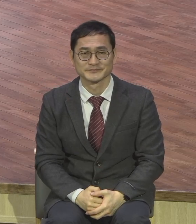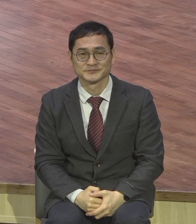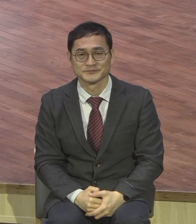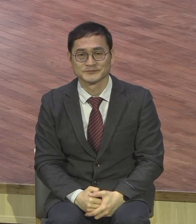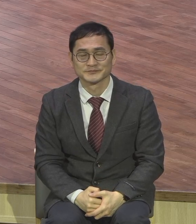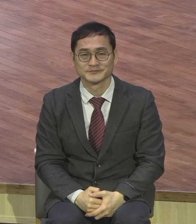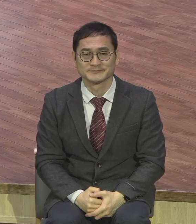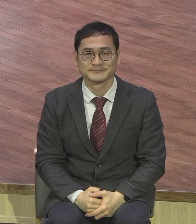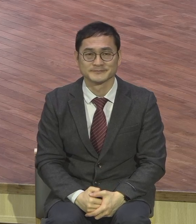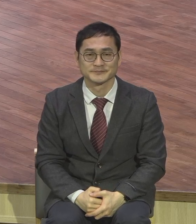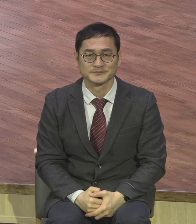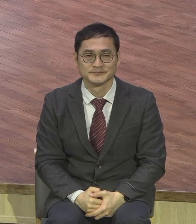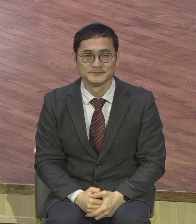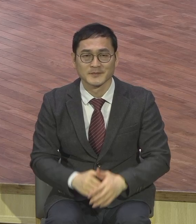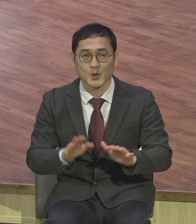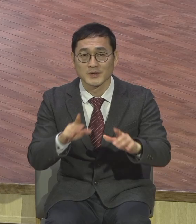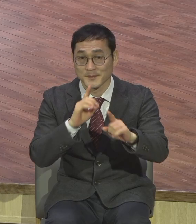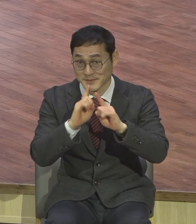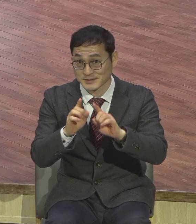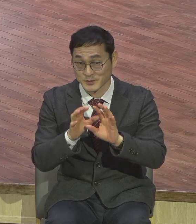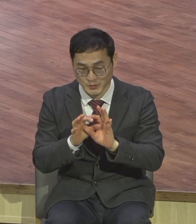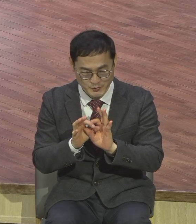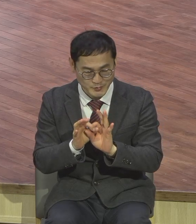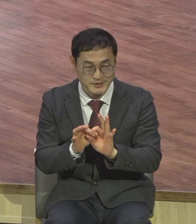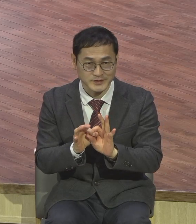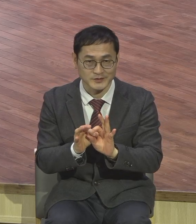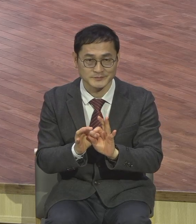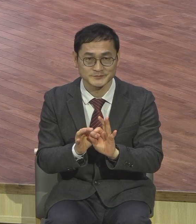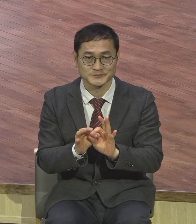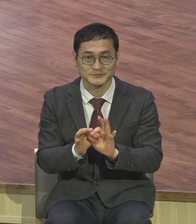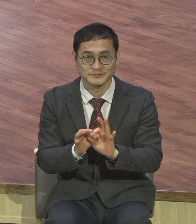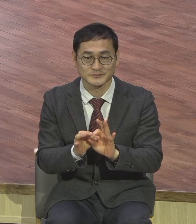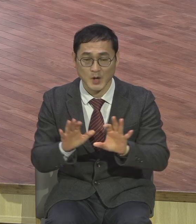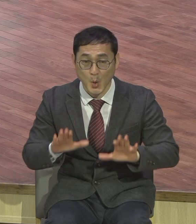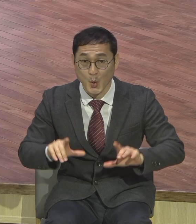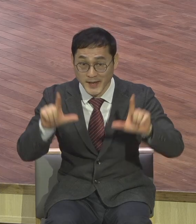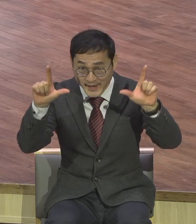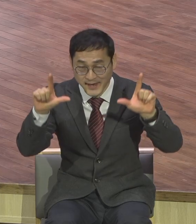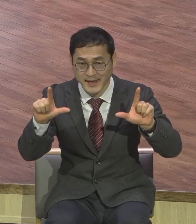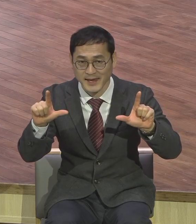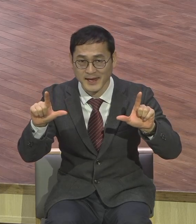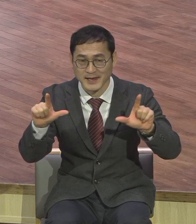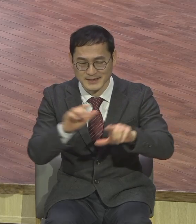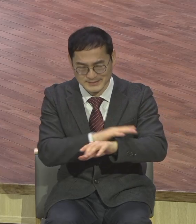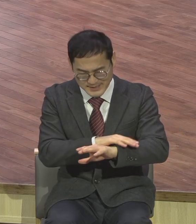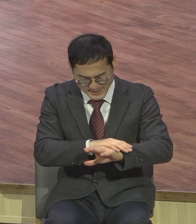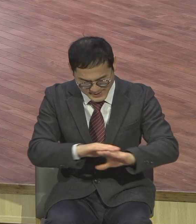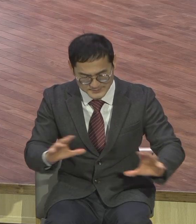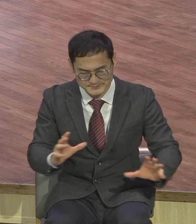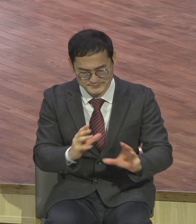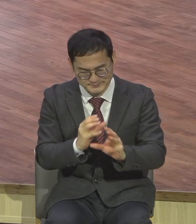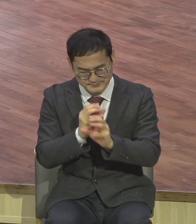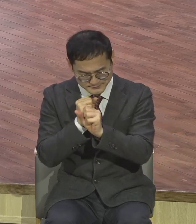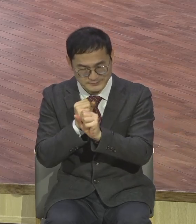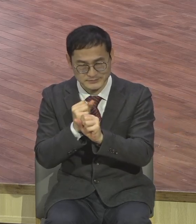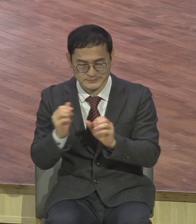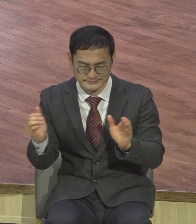오늘 말씀을 통해서 2020년 한 해가 마무리되면서 환경과 상황을 뛰어넘어서 차원이 다른